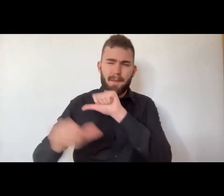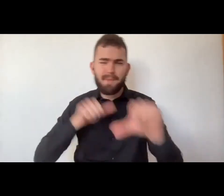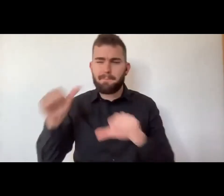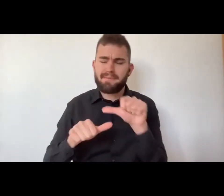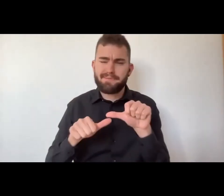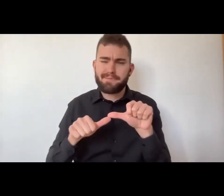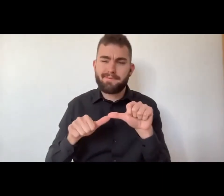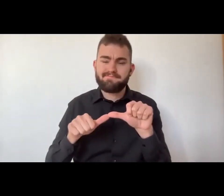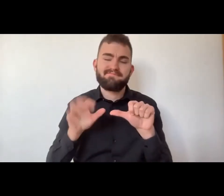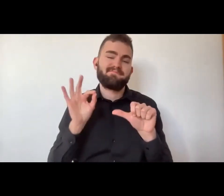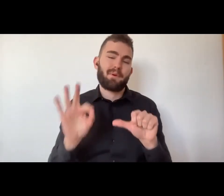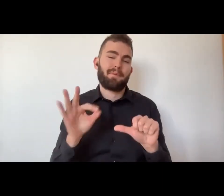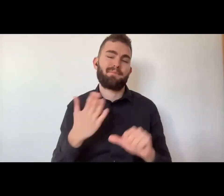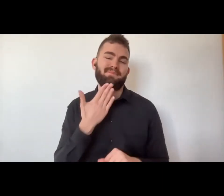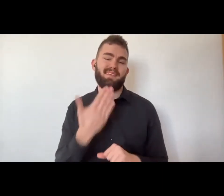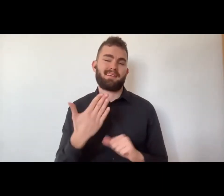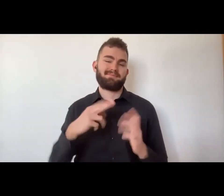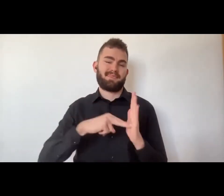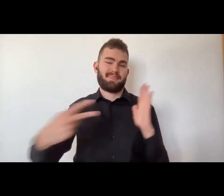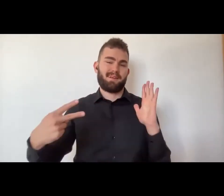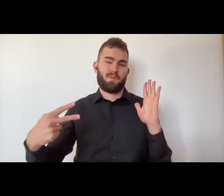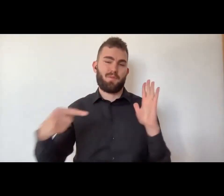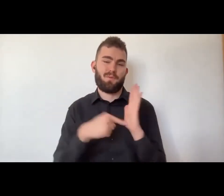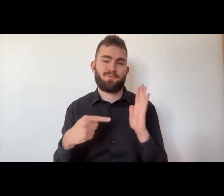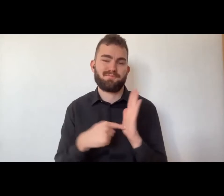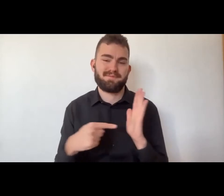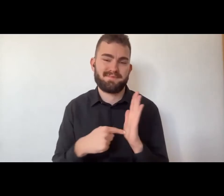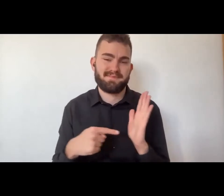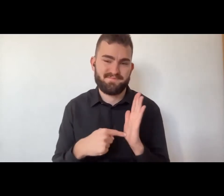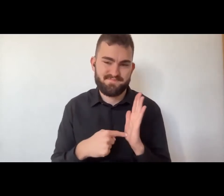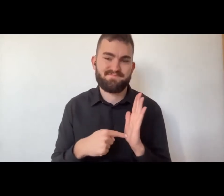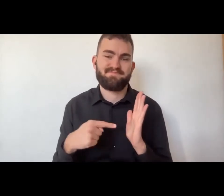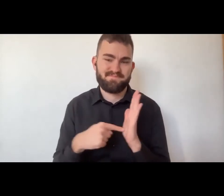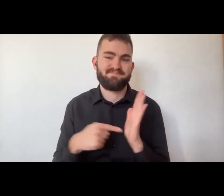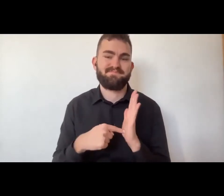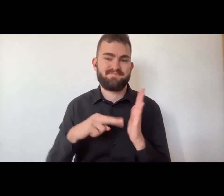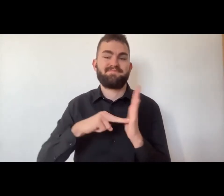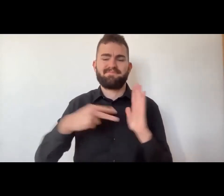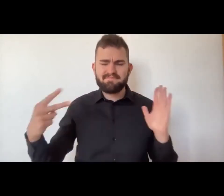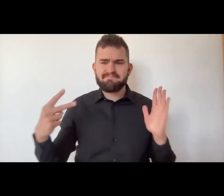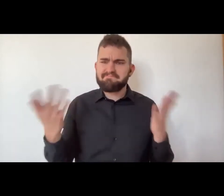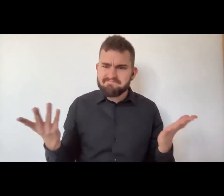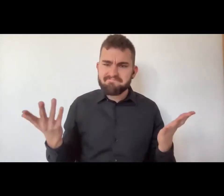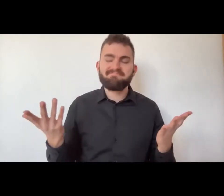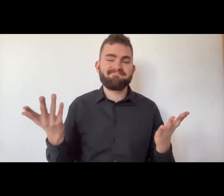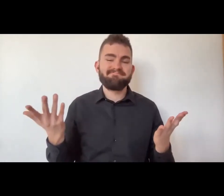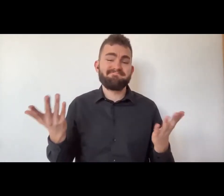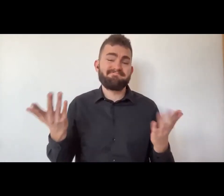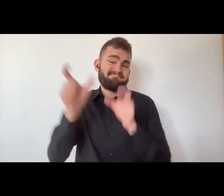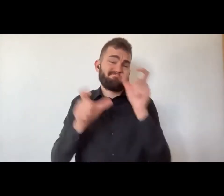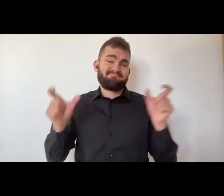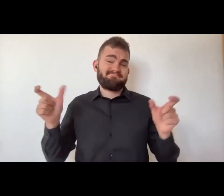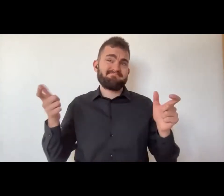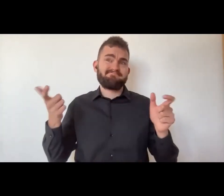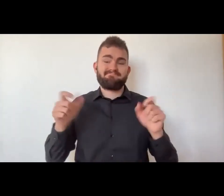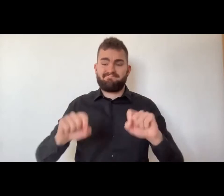Adesso è tutto è cambiato. E questo grazie anche alla tecnologia. Alla tecnologia